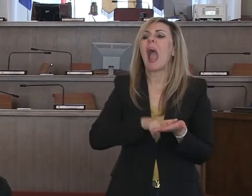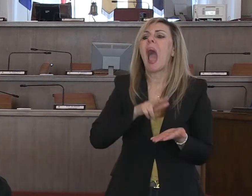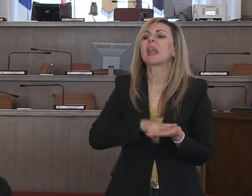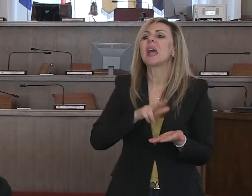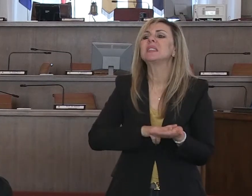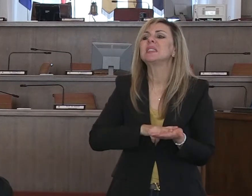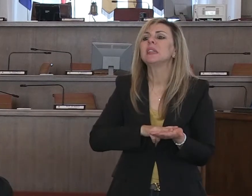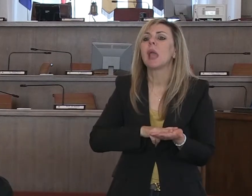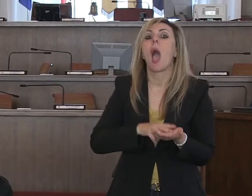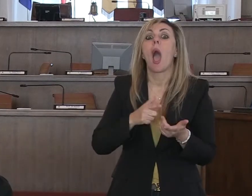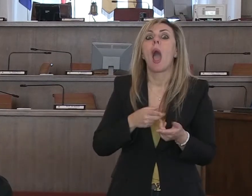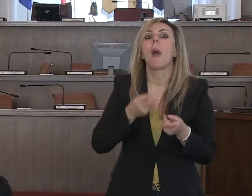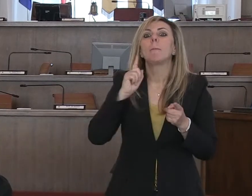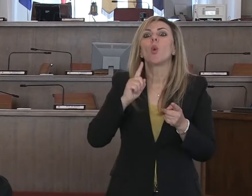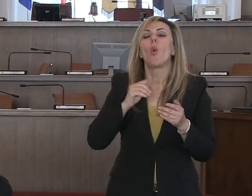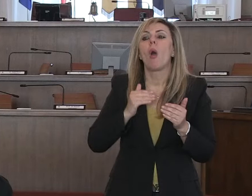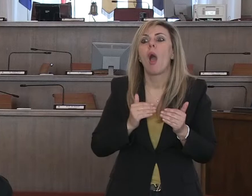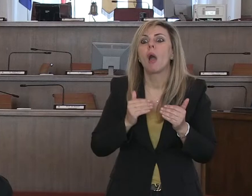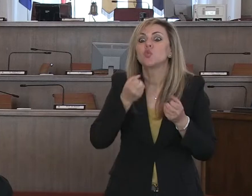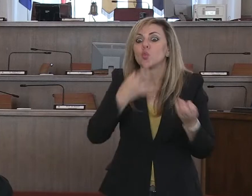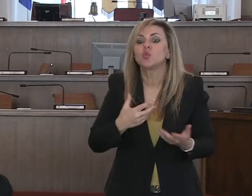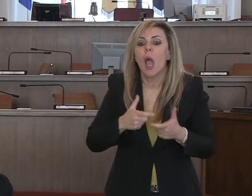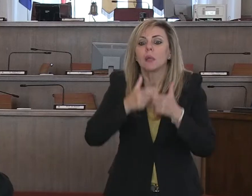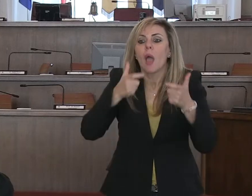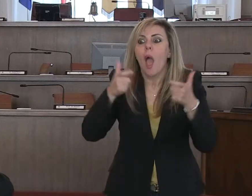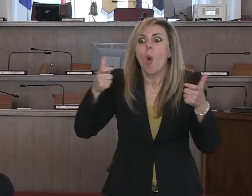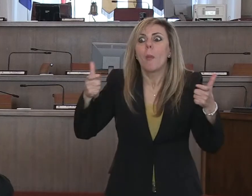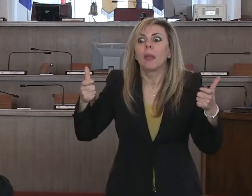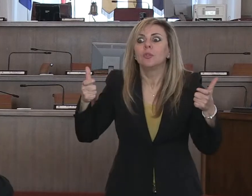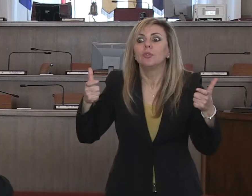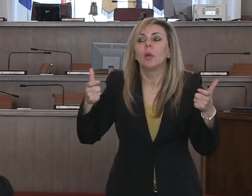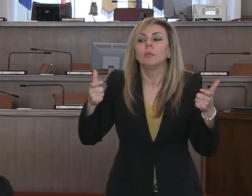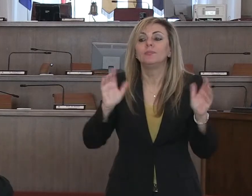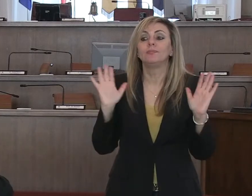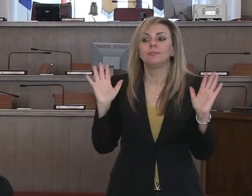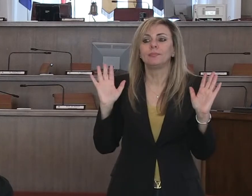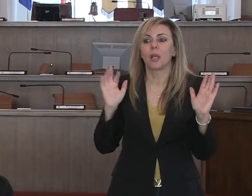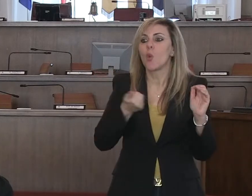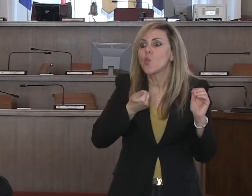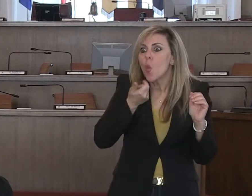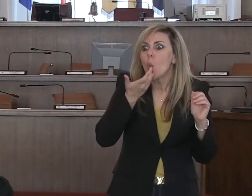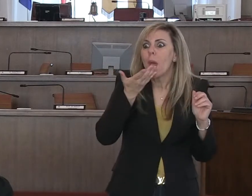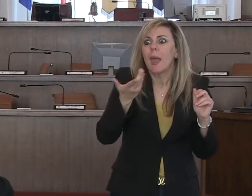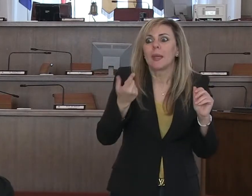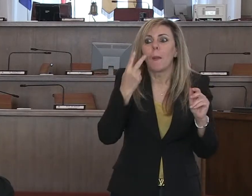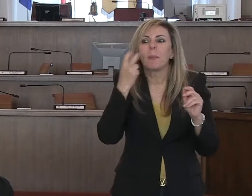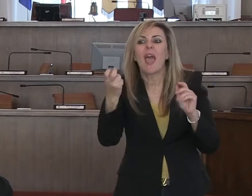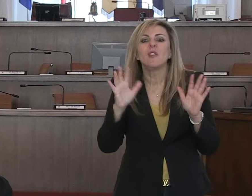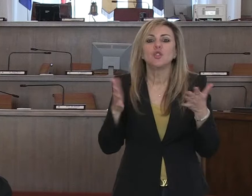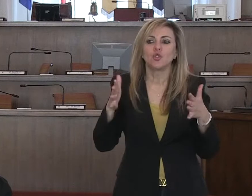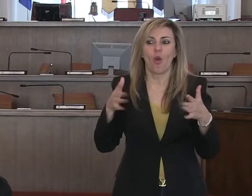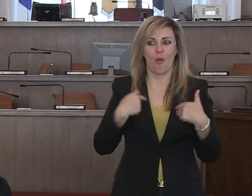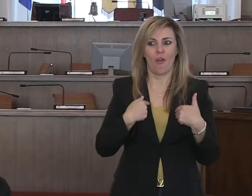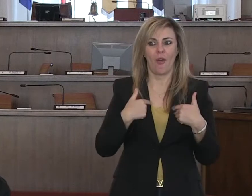vedremo che succederà se dovessimo superare quel numero che noi avevamo previsto